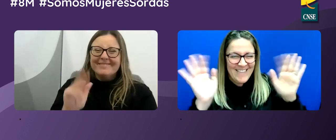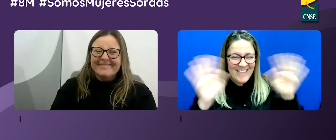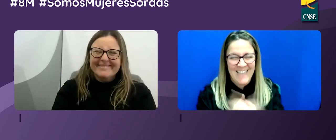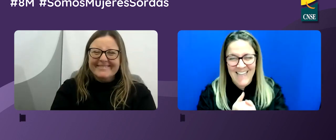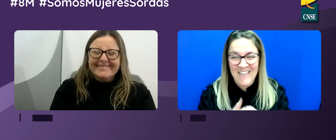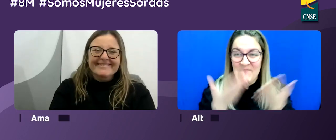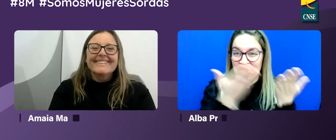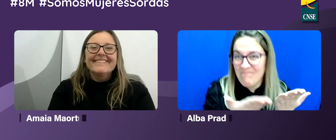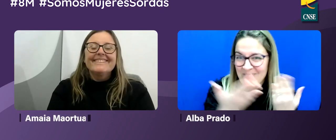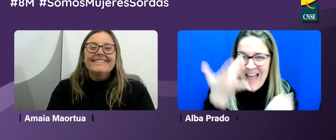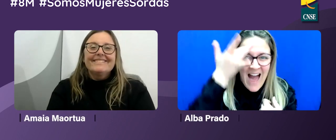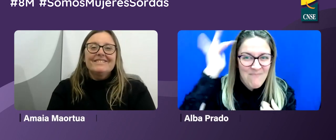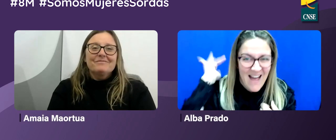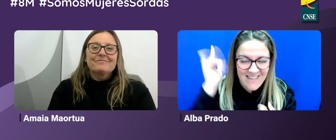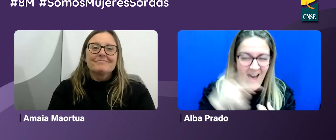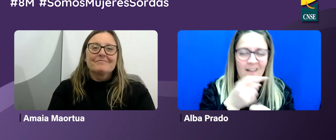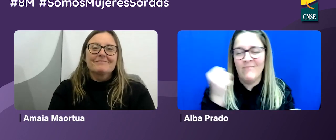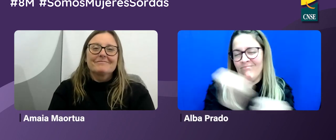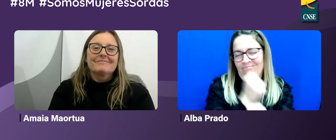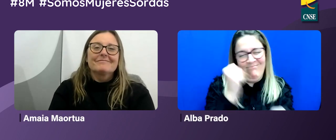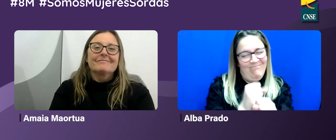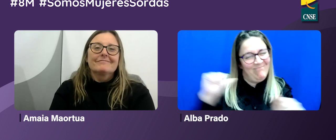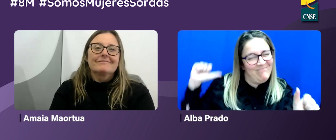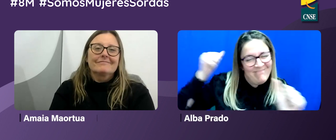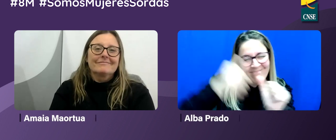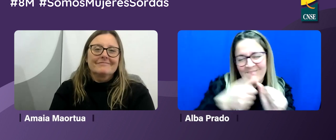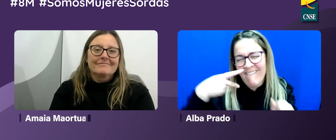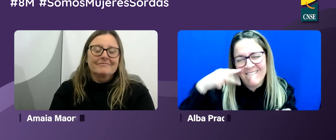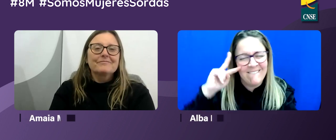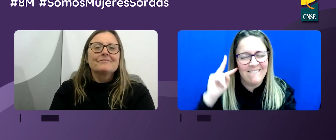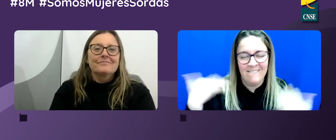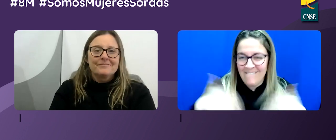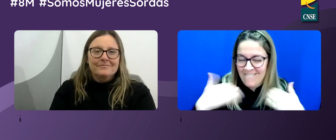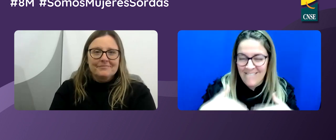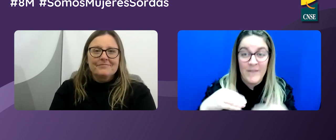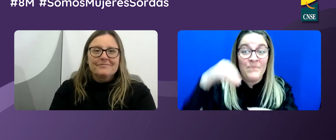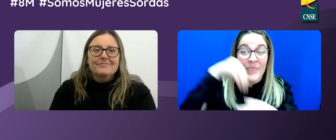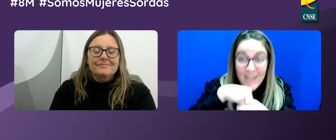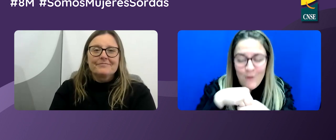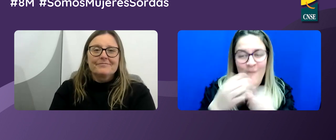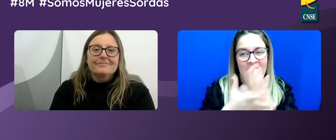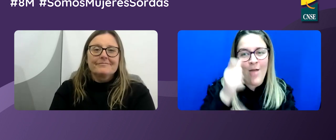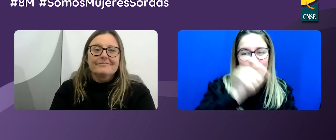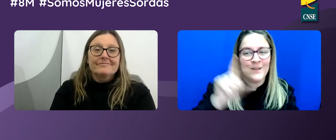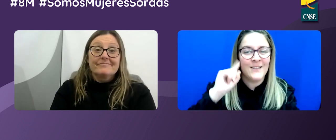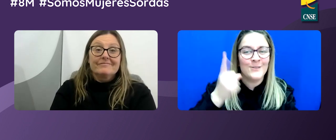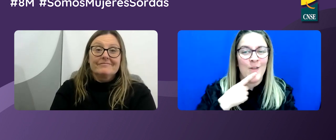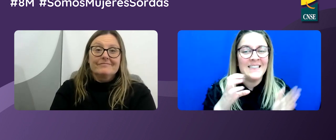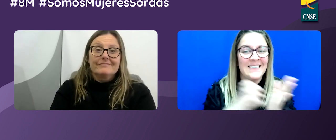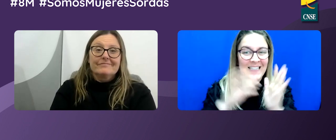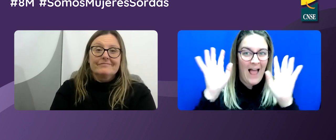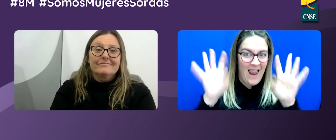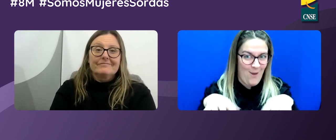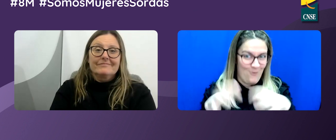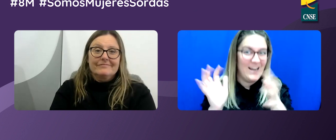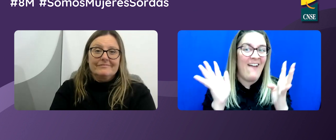Hola, hoy tenemos a Amaya. Tiene mucha experiencia y lleva muchos años trabajando dentro de la Federación de Personas